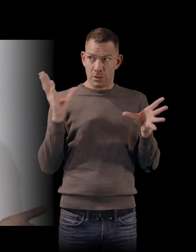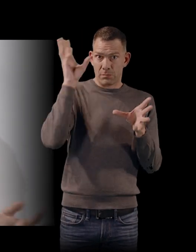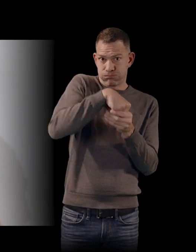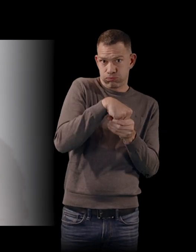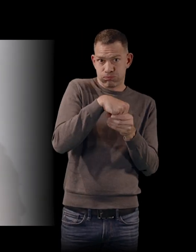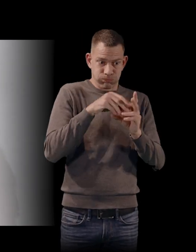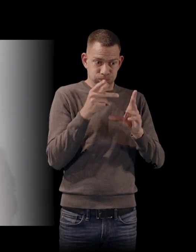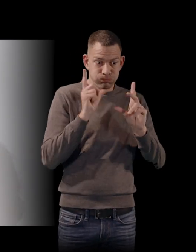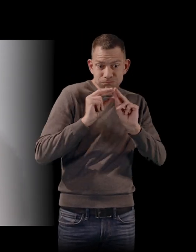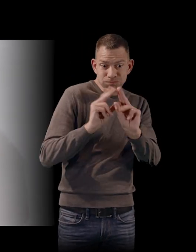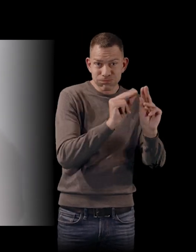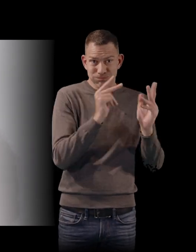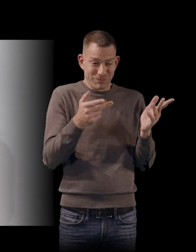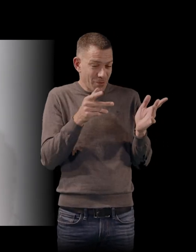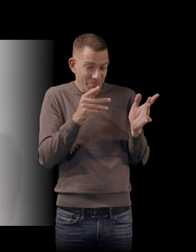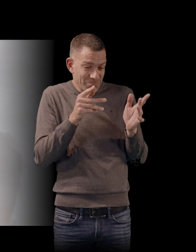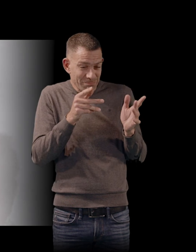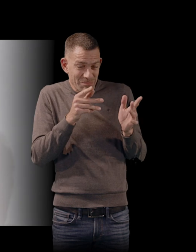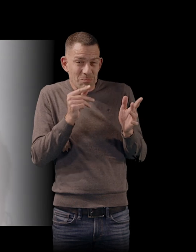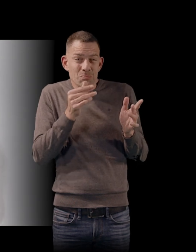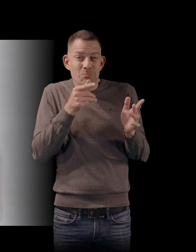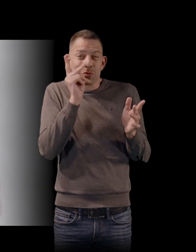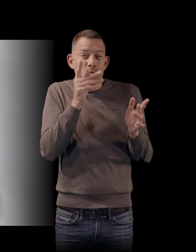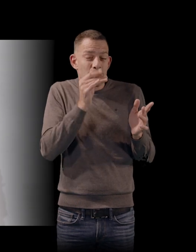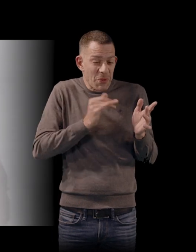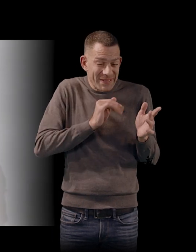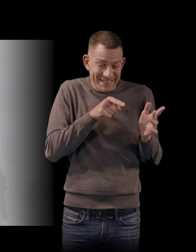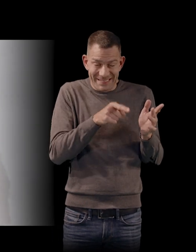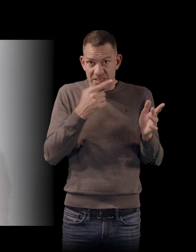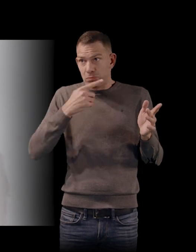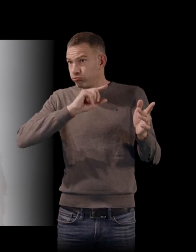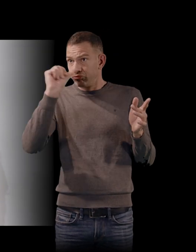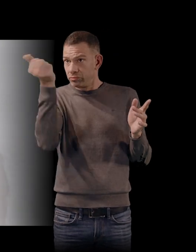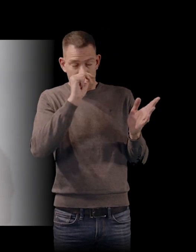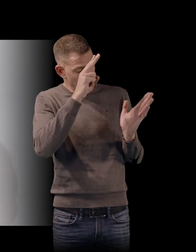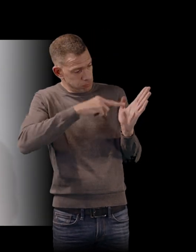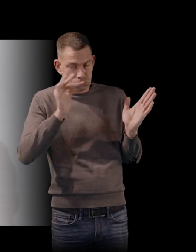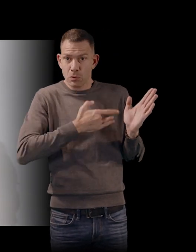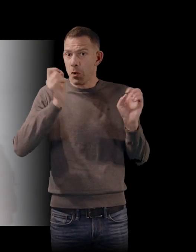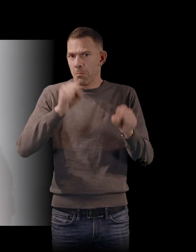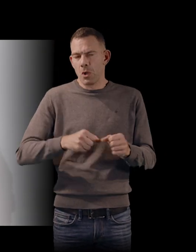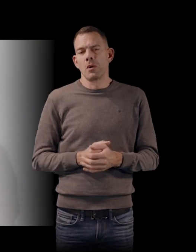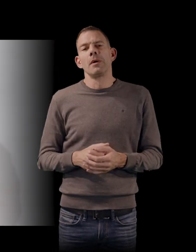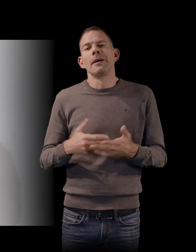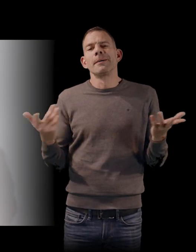de plus minuscule et de ce qui peut nous impacter tous et nous toucher tous. Et c'est vrai que moi, je préfère raconter l'histoire de